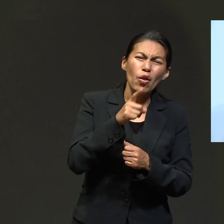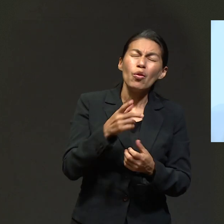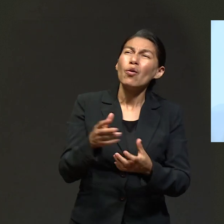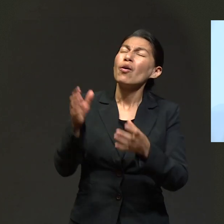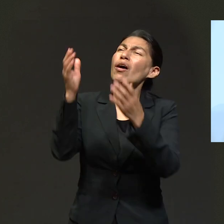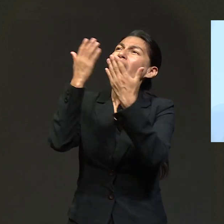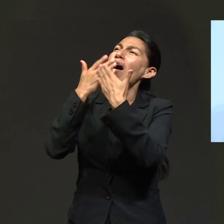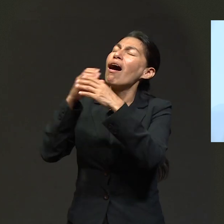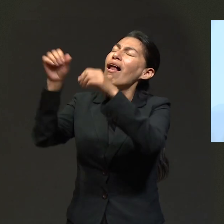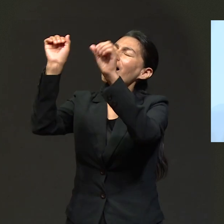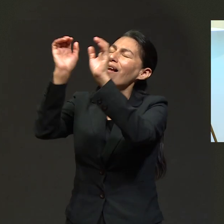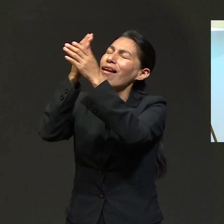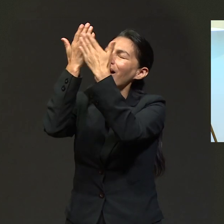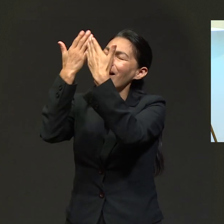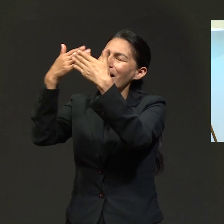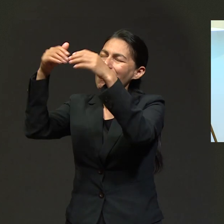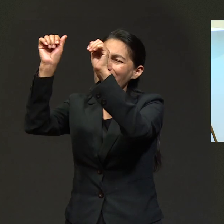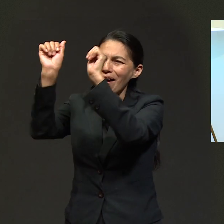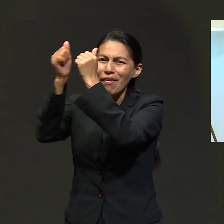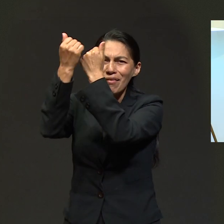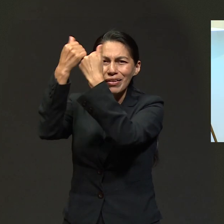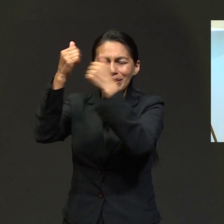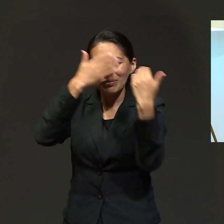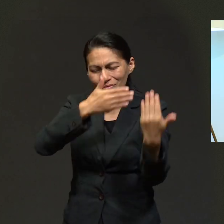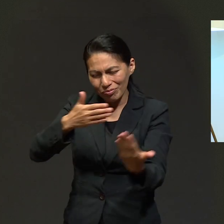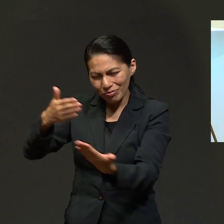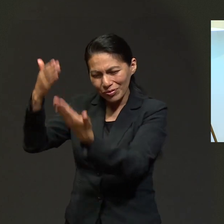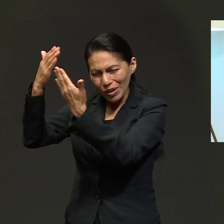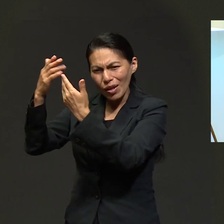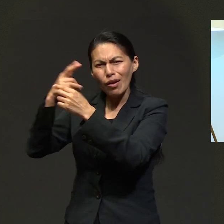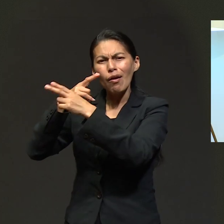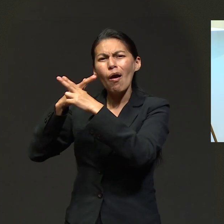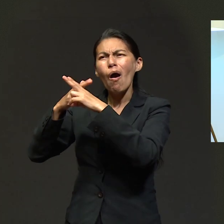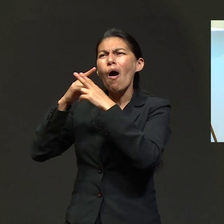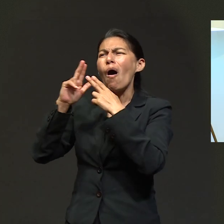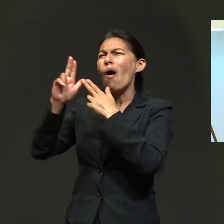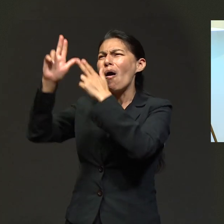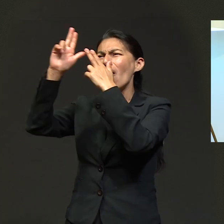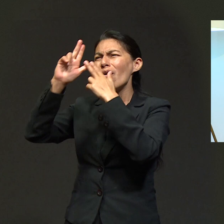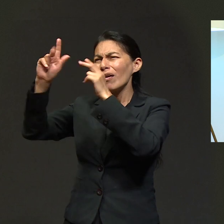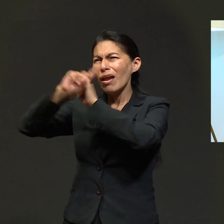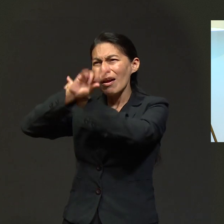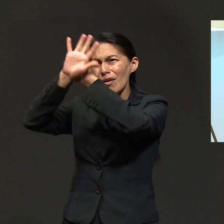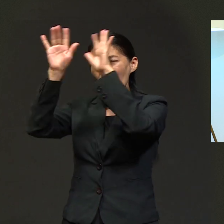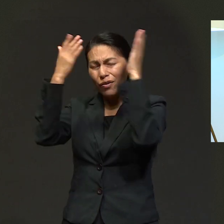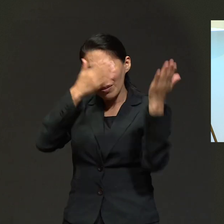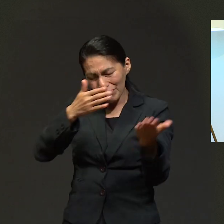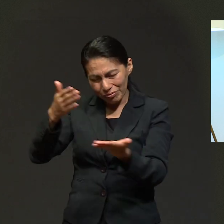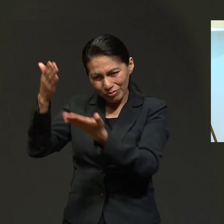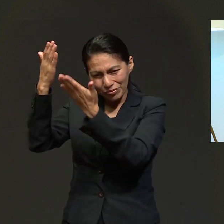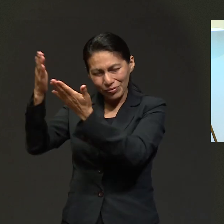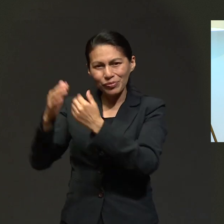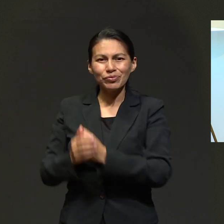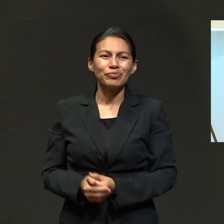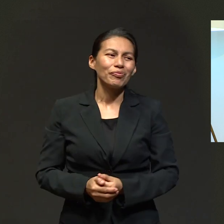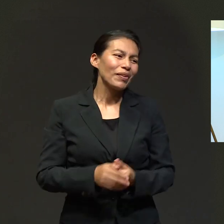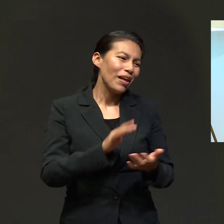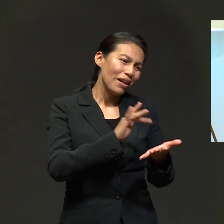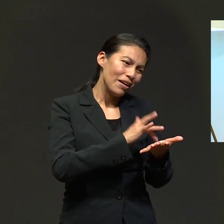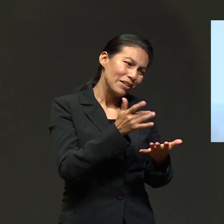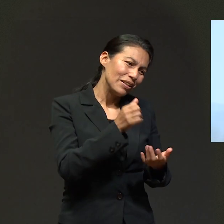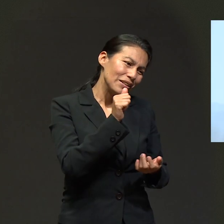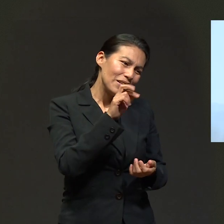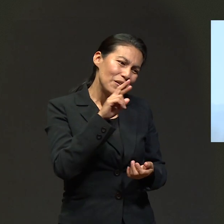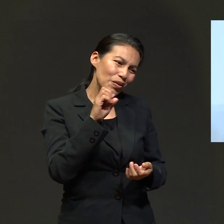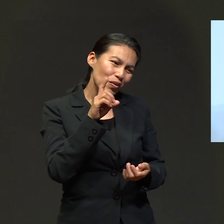Dios. Amén. Gracias a Rodi, gracias Roberto, por estar aquí y compartir